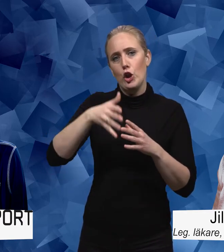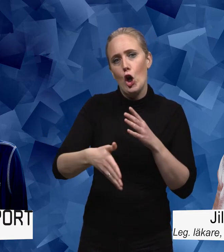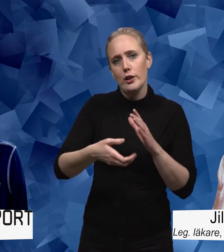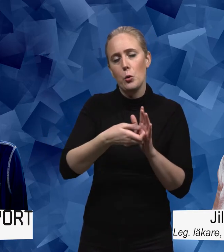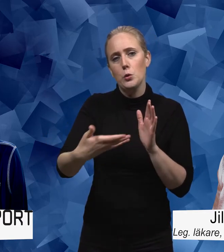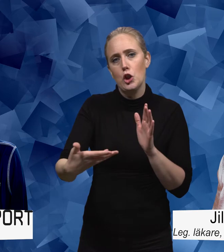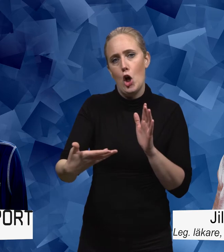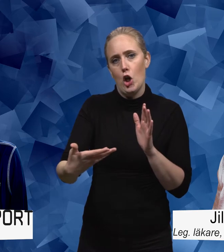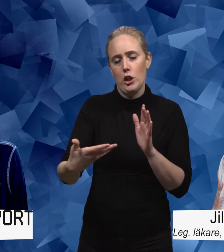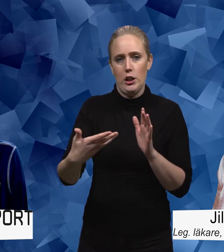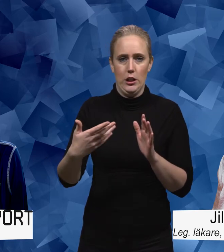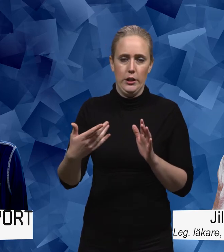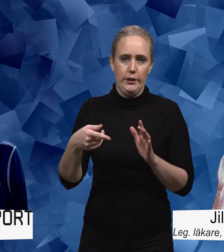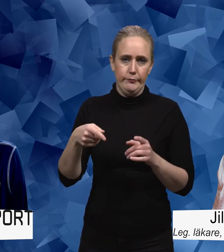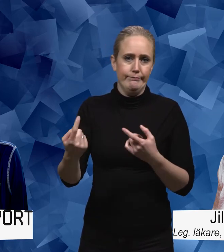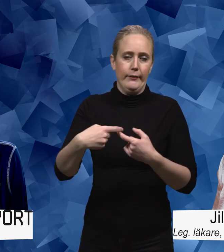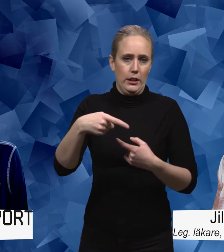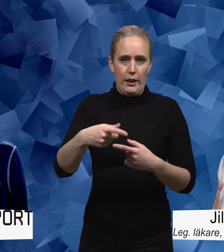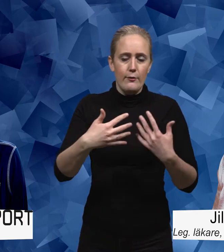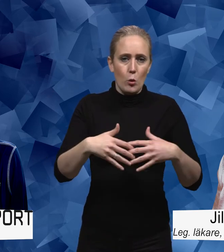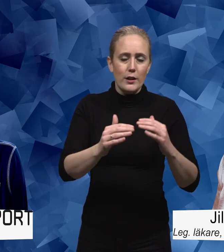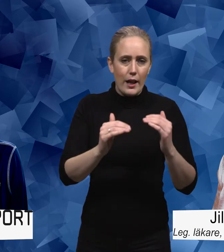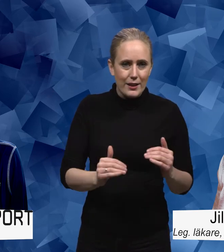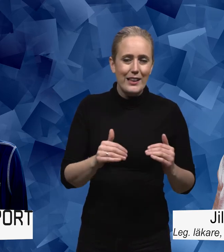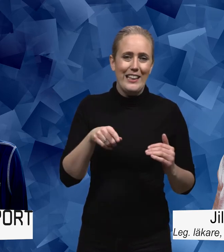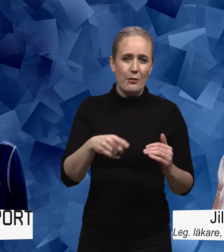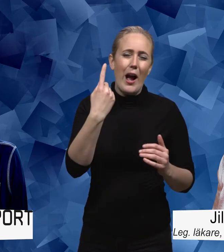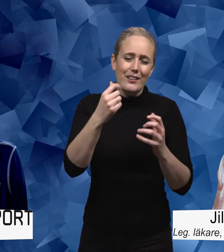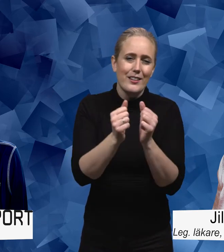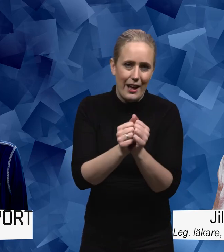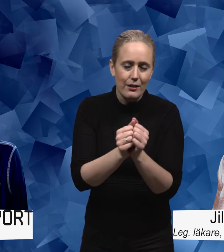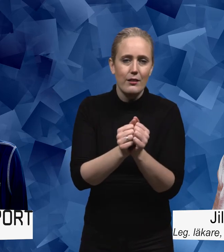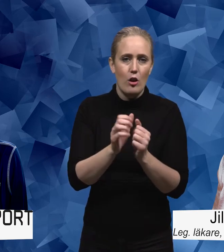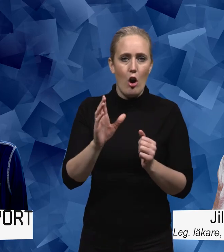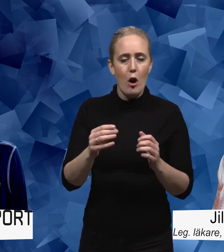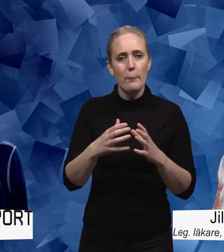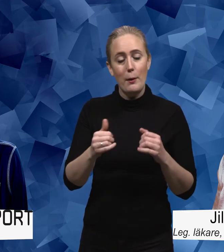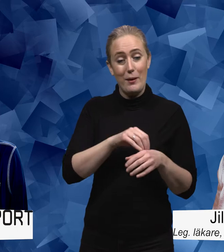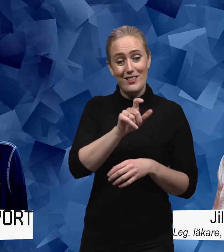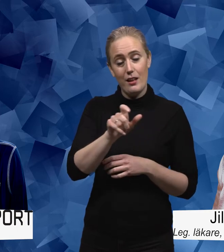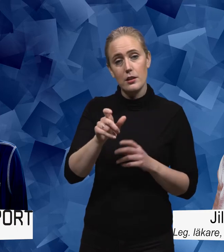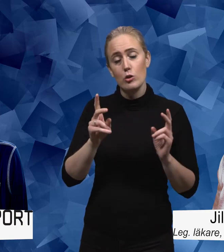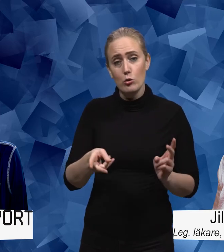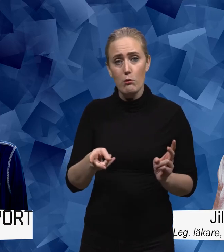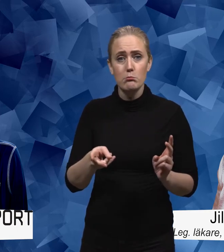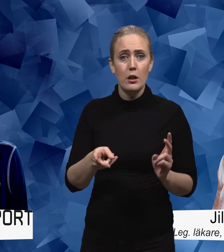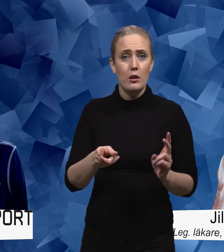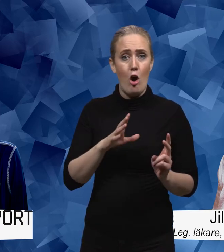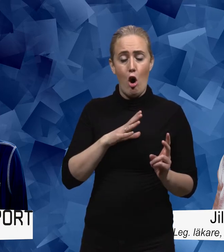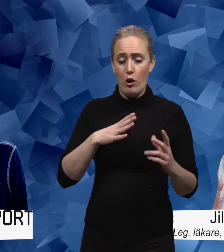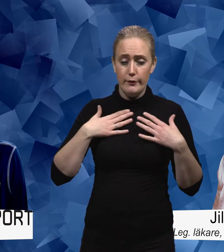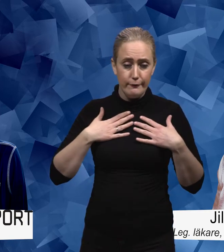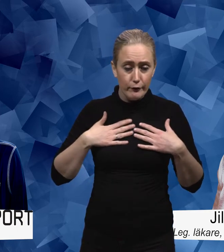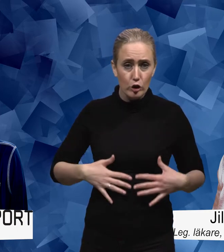funktionsnedsättning eller variation. Det blir ju på ett sätt förstås. Och även då patienter som förstås kan ha